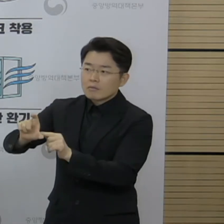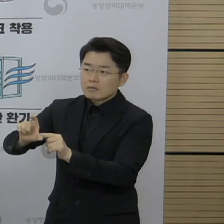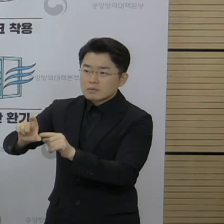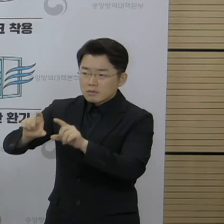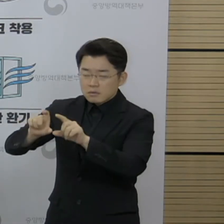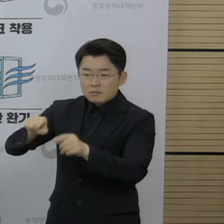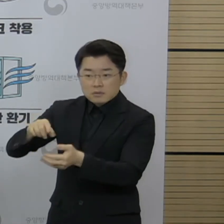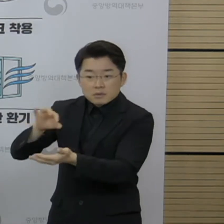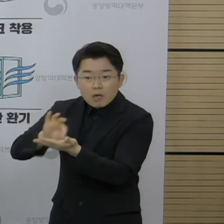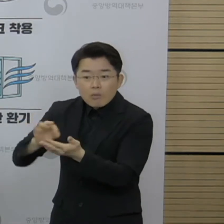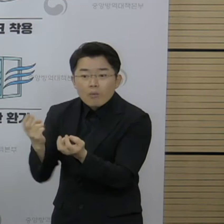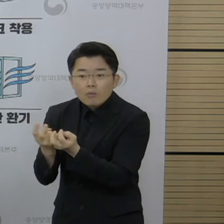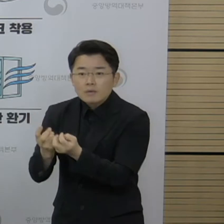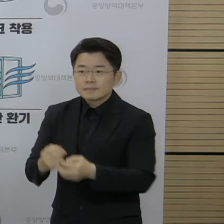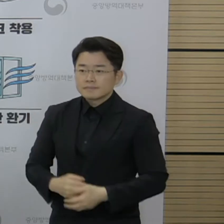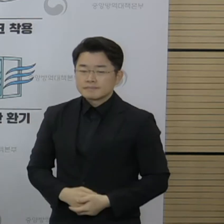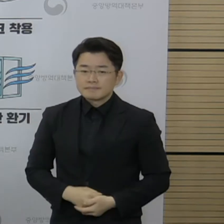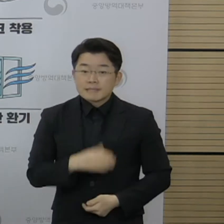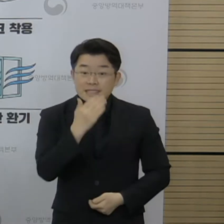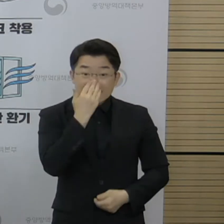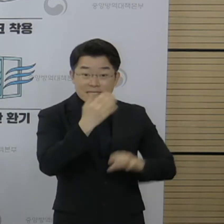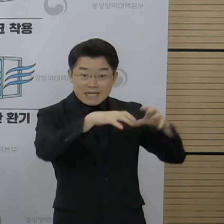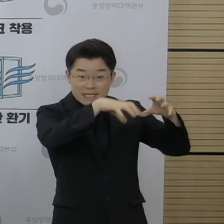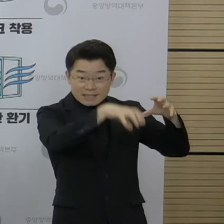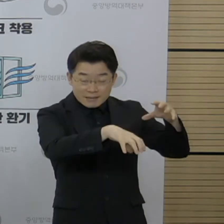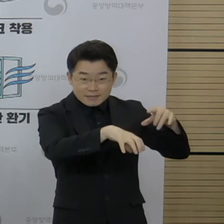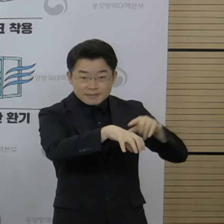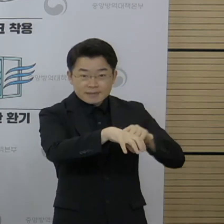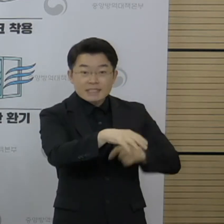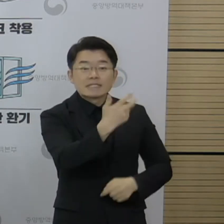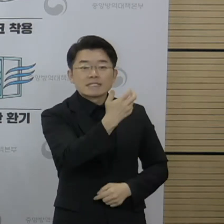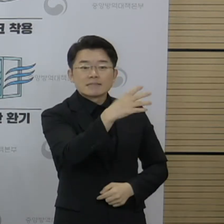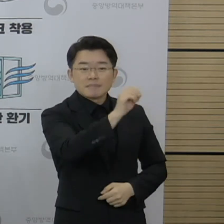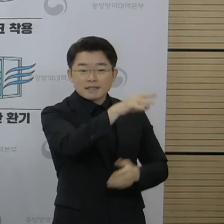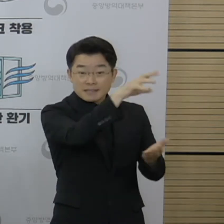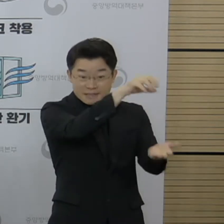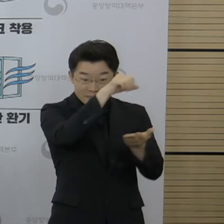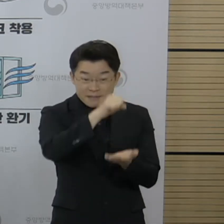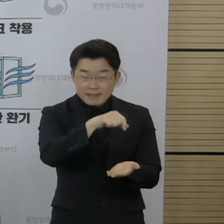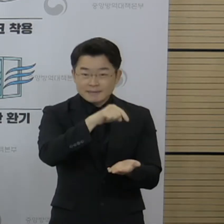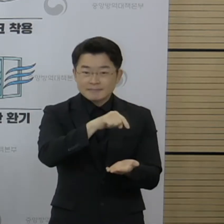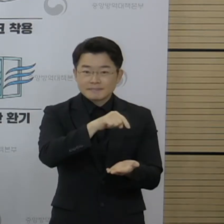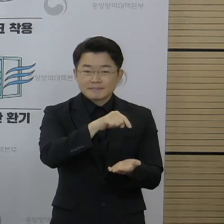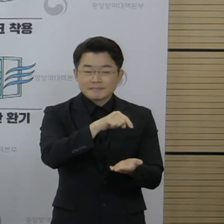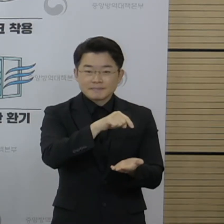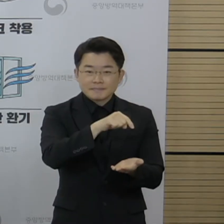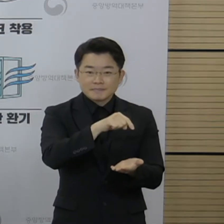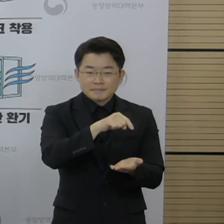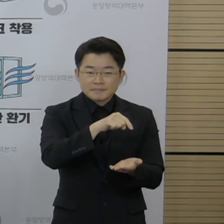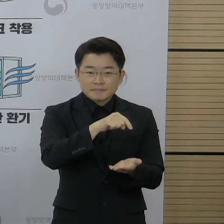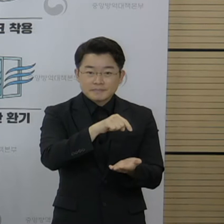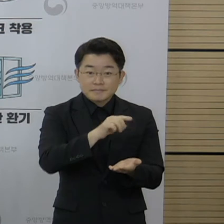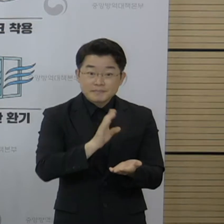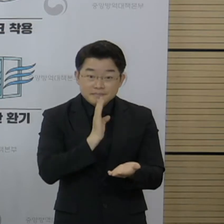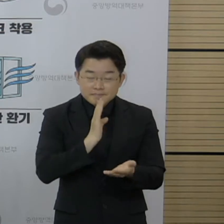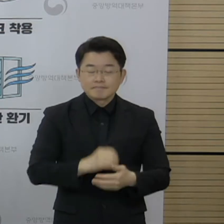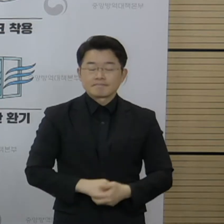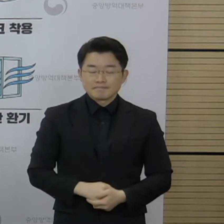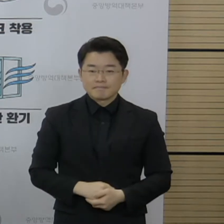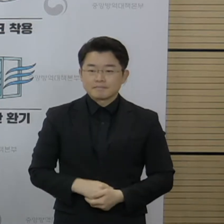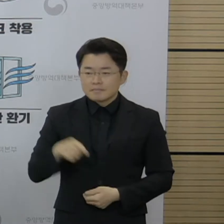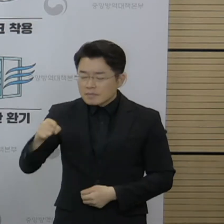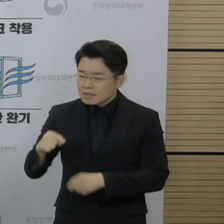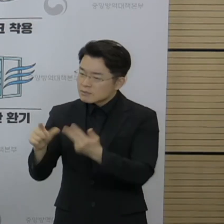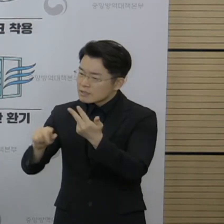이스라엘하고 백신 교환으로 70만 회분이 당초에 천만 회분에 더해지면서 약간의 접종